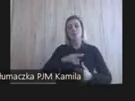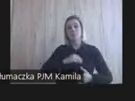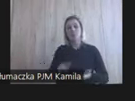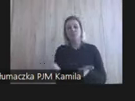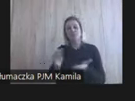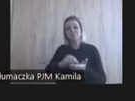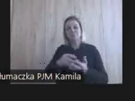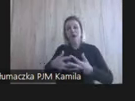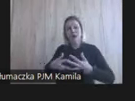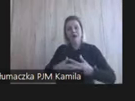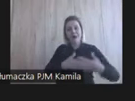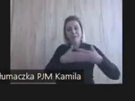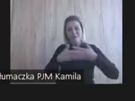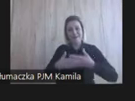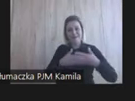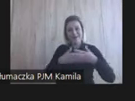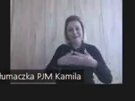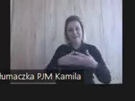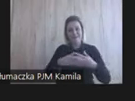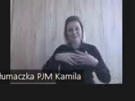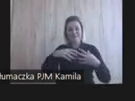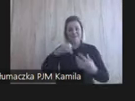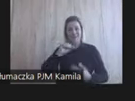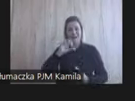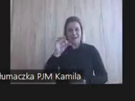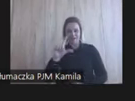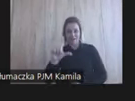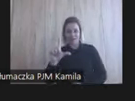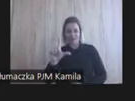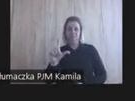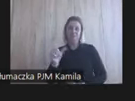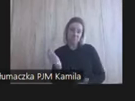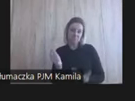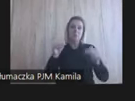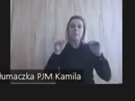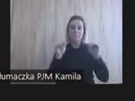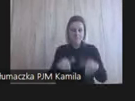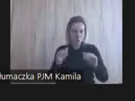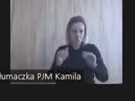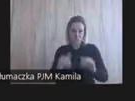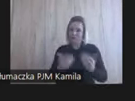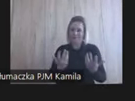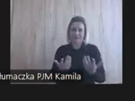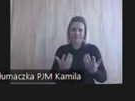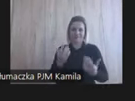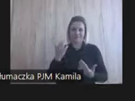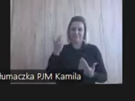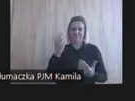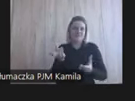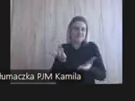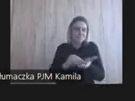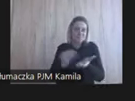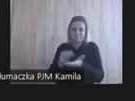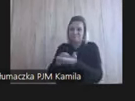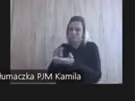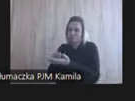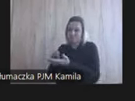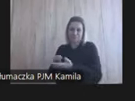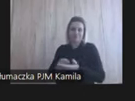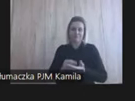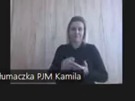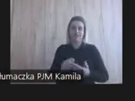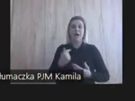migowy, jasne. Tutaj nic nas nie ogranicza poza naszą wyobraźnią. I myślę sobie, że